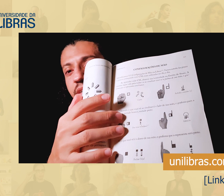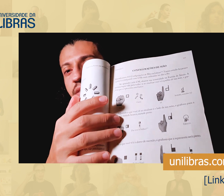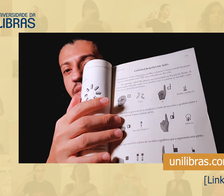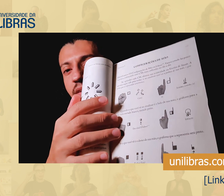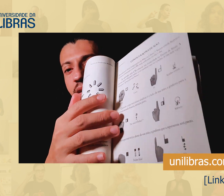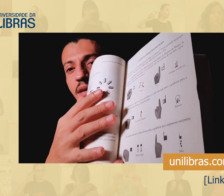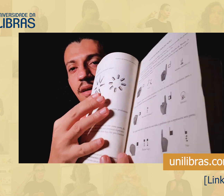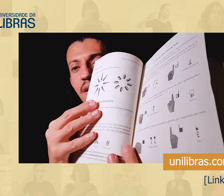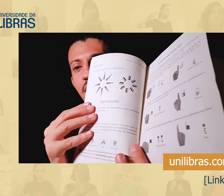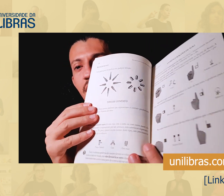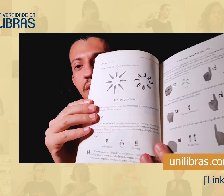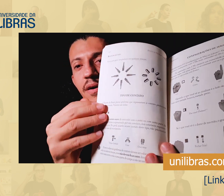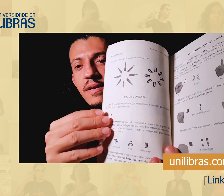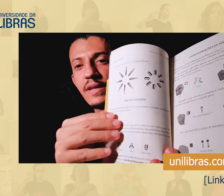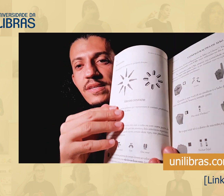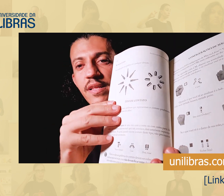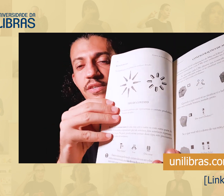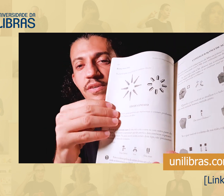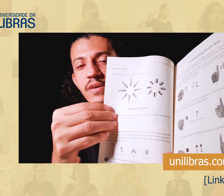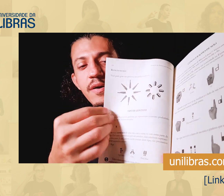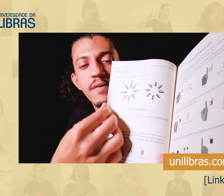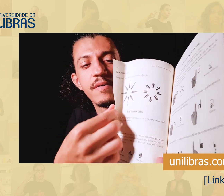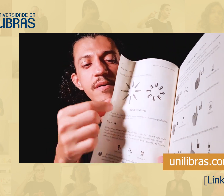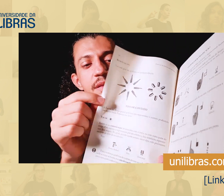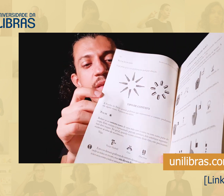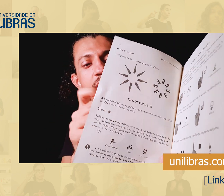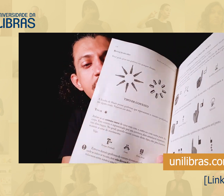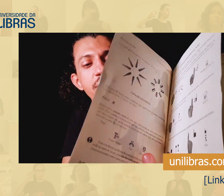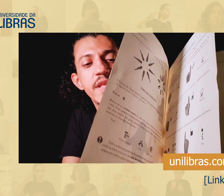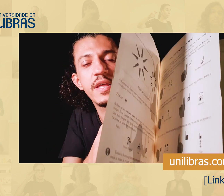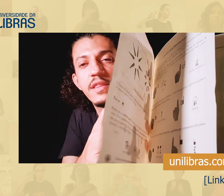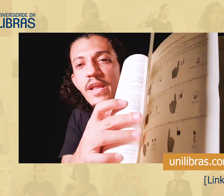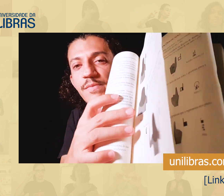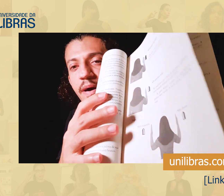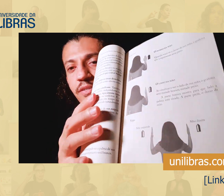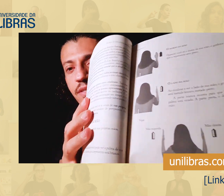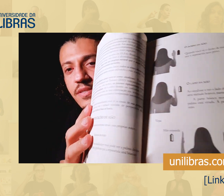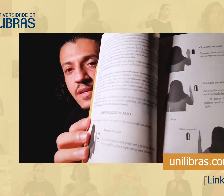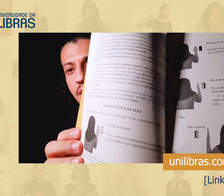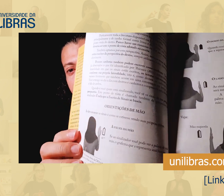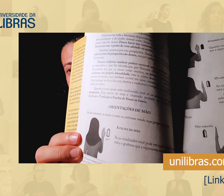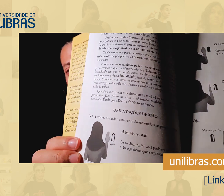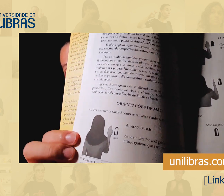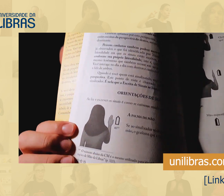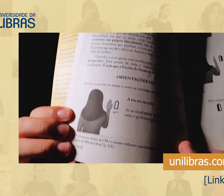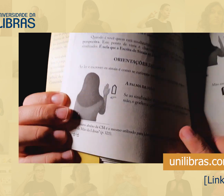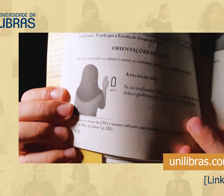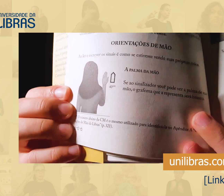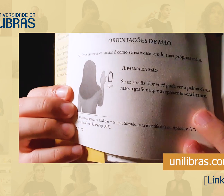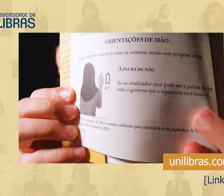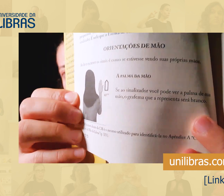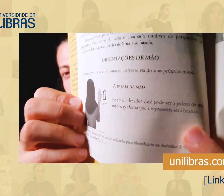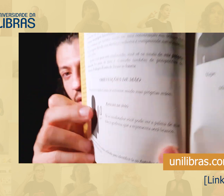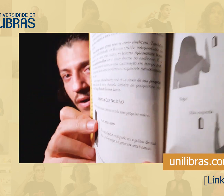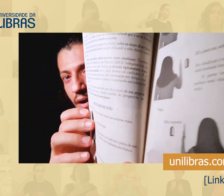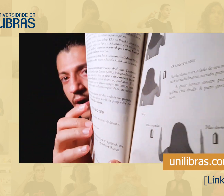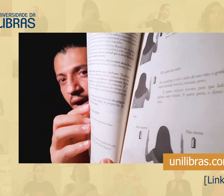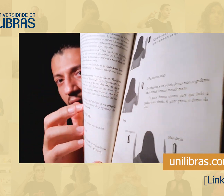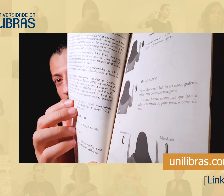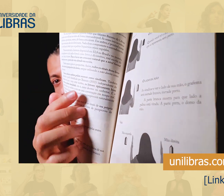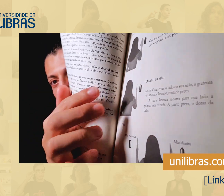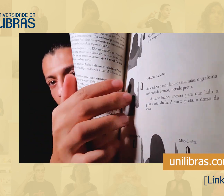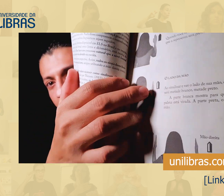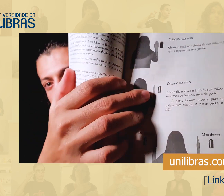páginas antes, aqui, nesse trechinho aqui, eu tenho aqui três páginas, é o que ela explicou aqui,